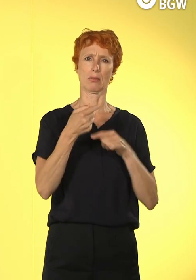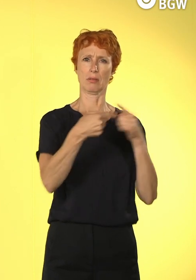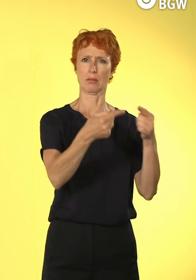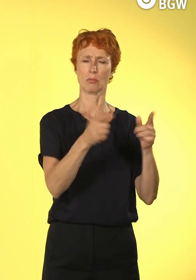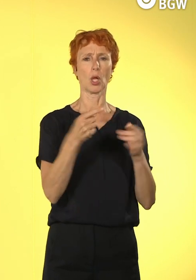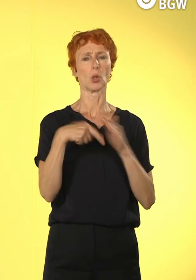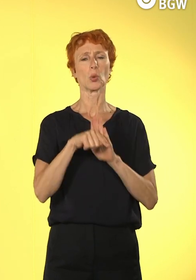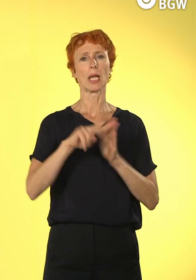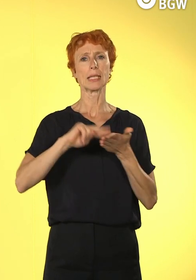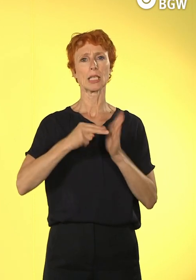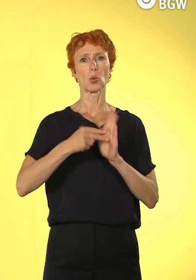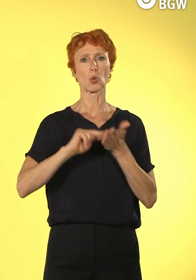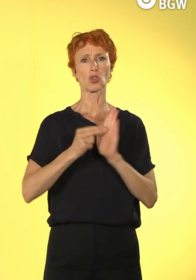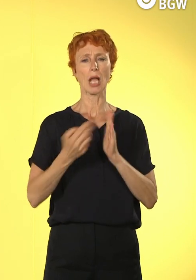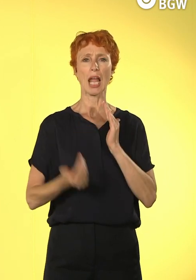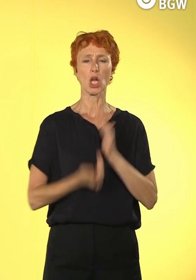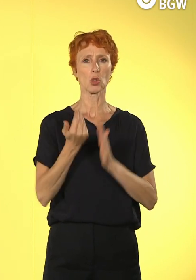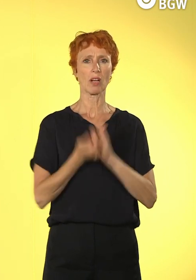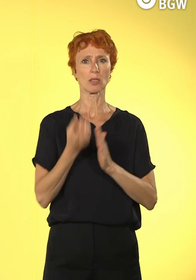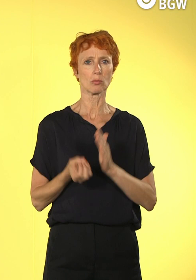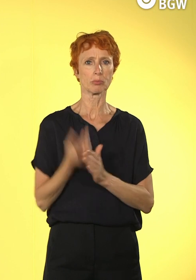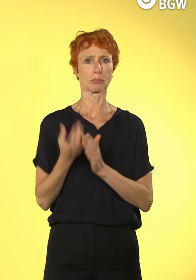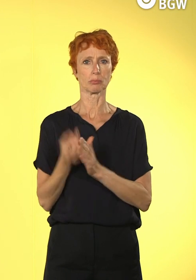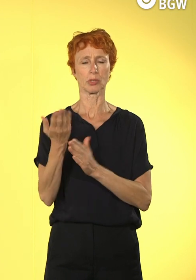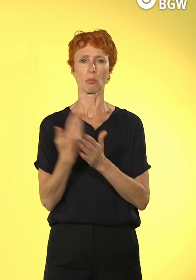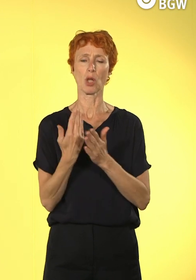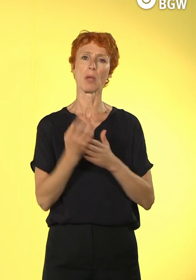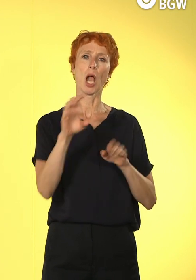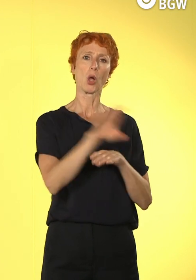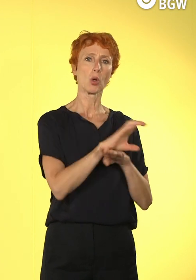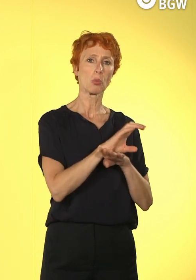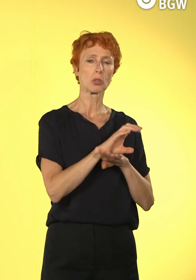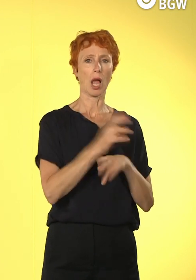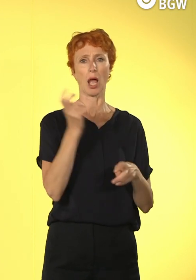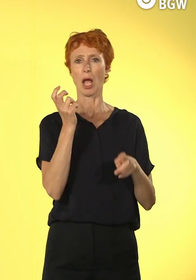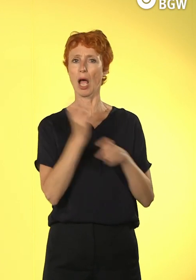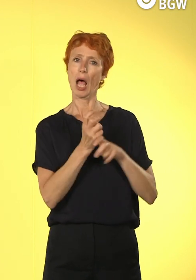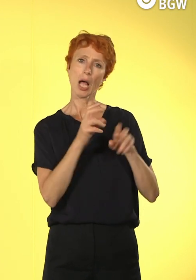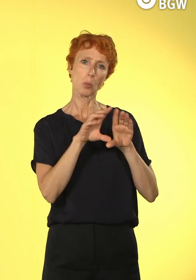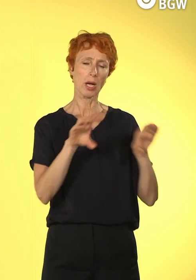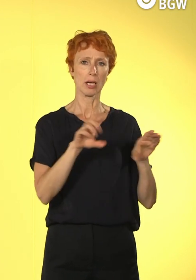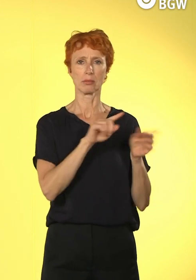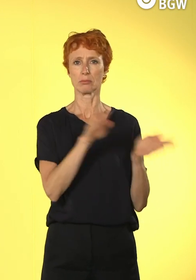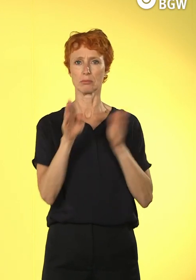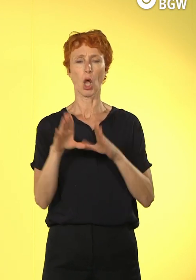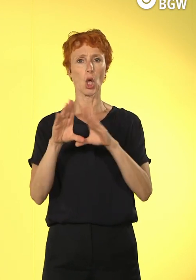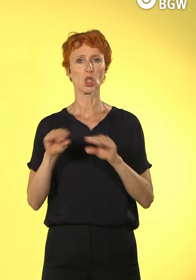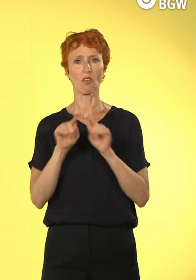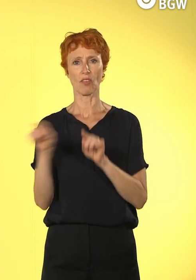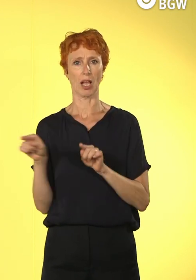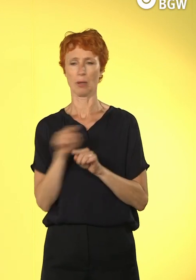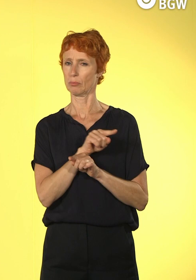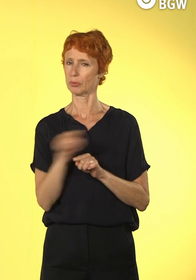Innovationen, wie Computer, Hardware oder Software. Und die sind so wichtig und teilweise so